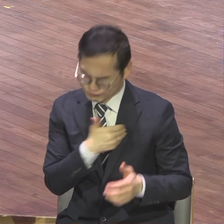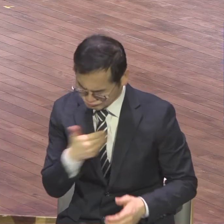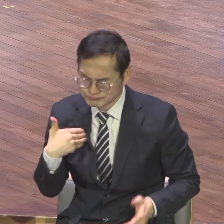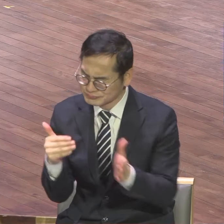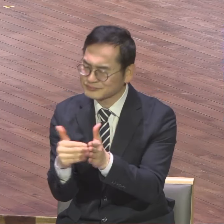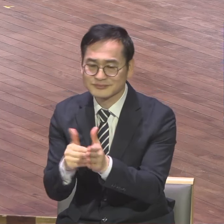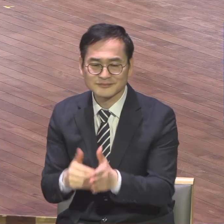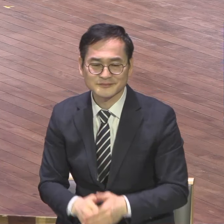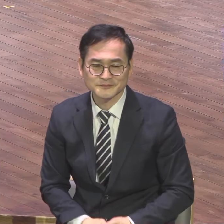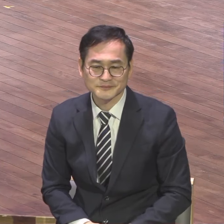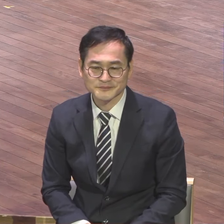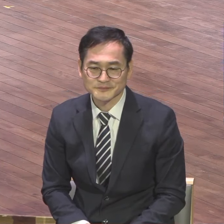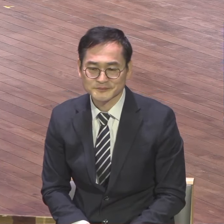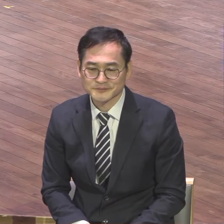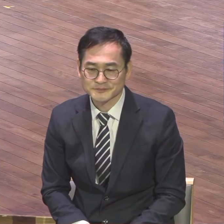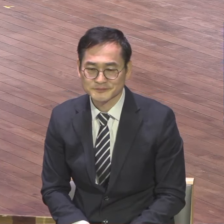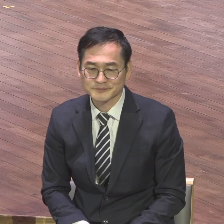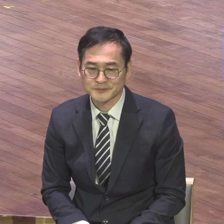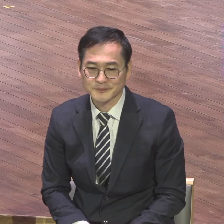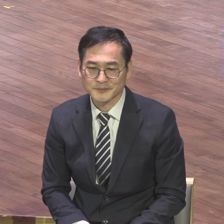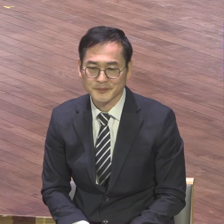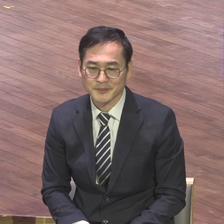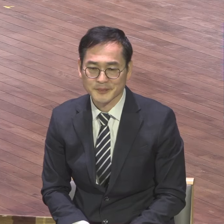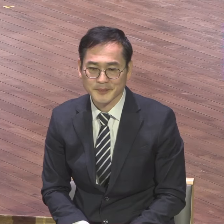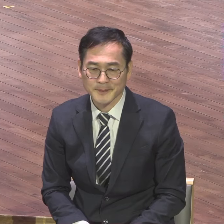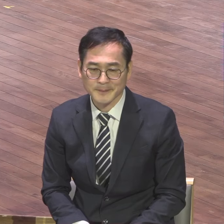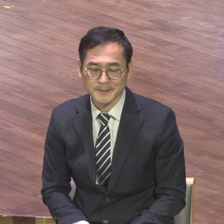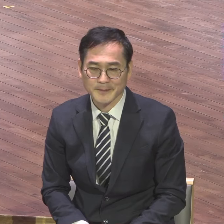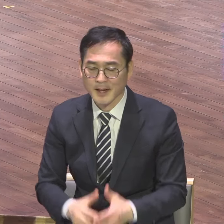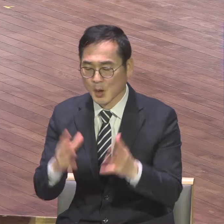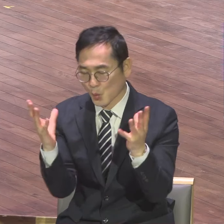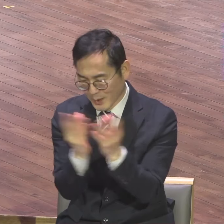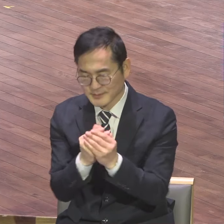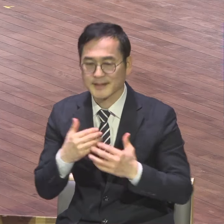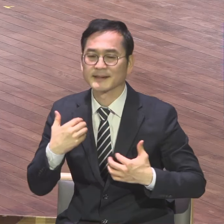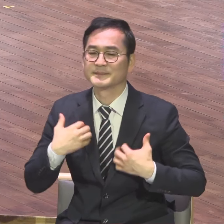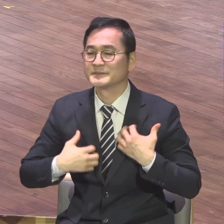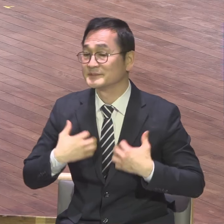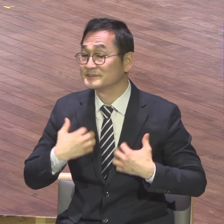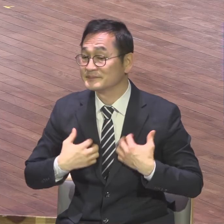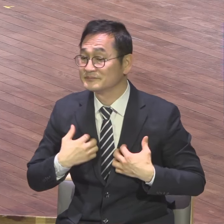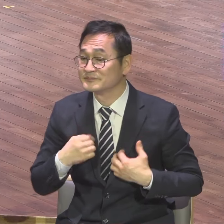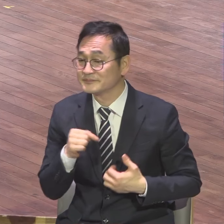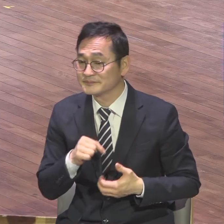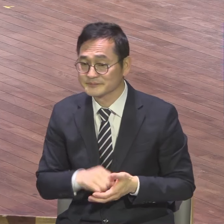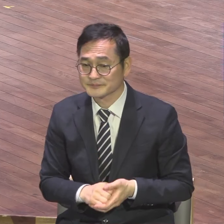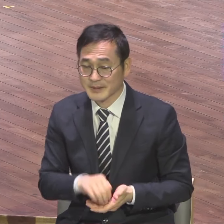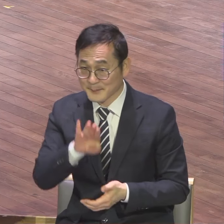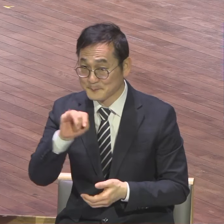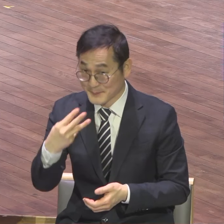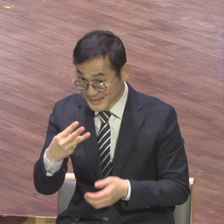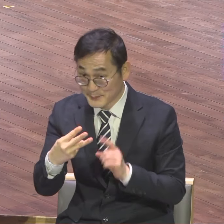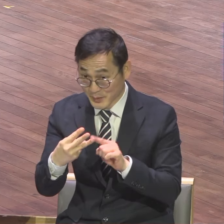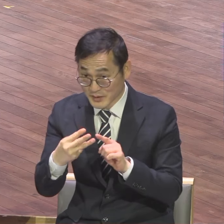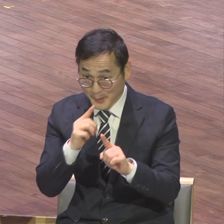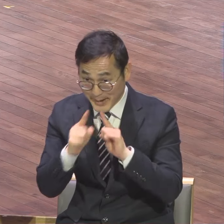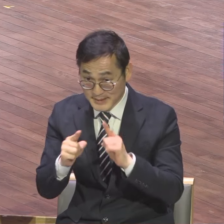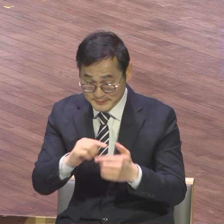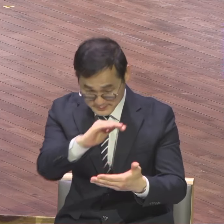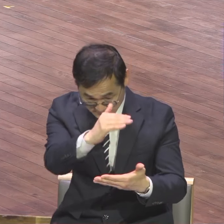절대 기쁨 이 내용들이요 빌리포스의 말씀에 고스란히 다 있어요 그래서